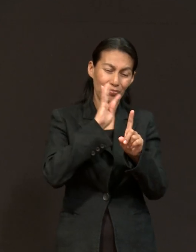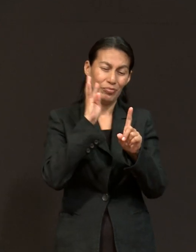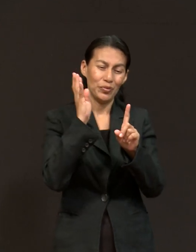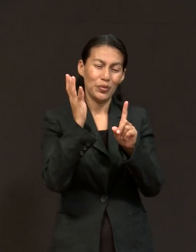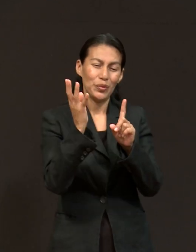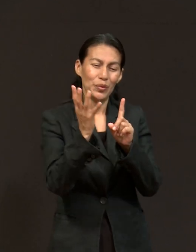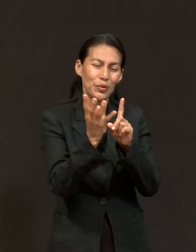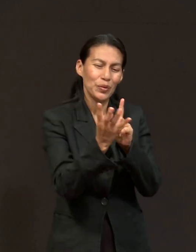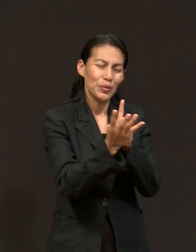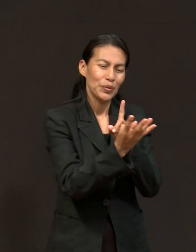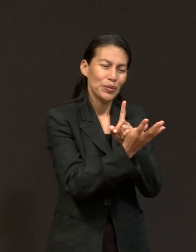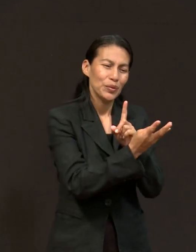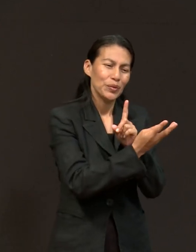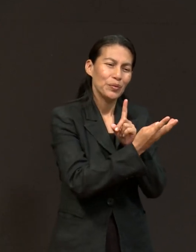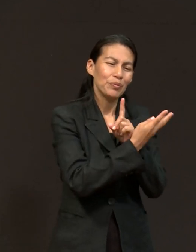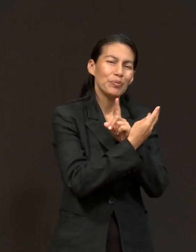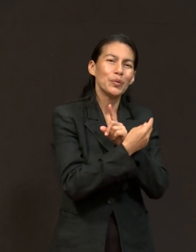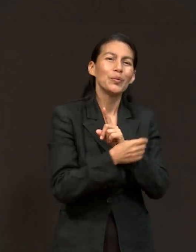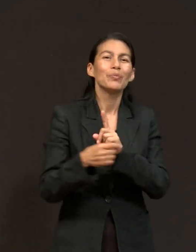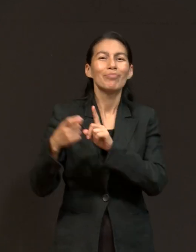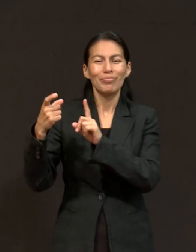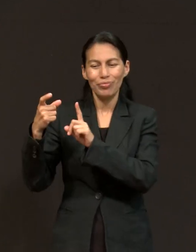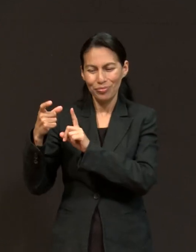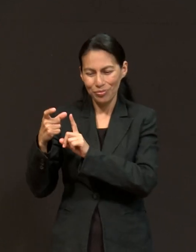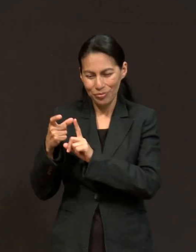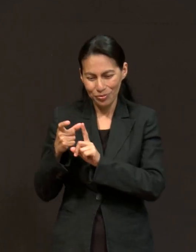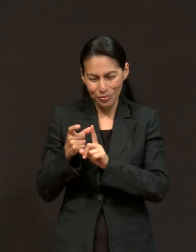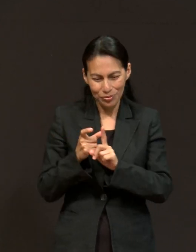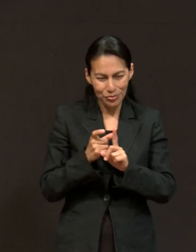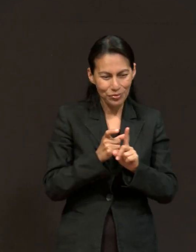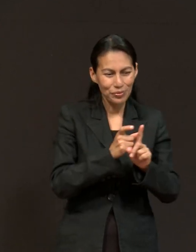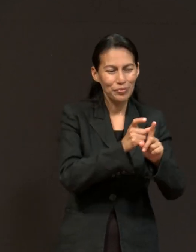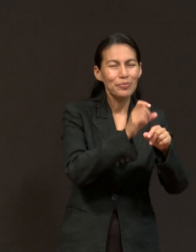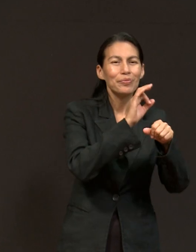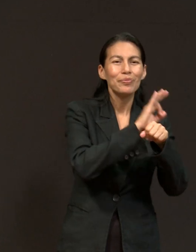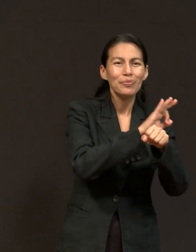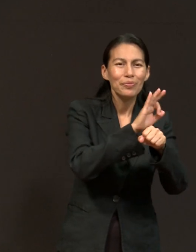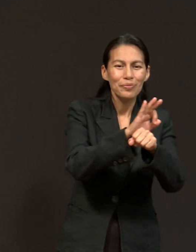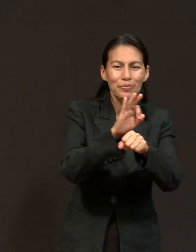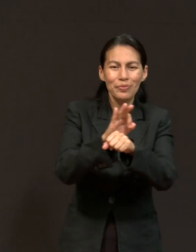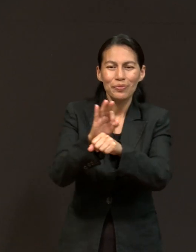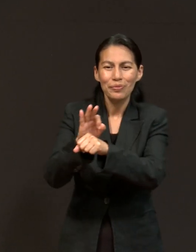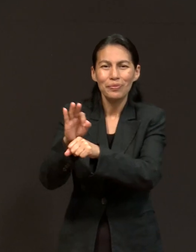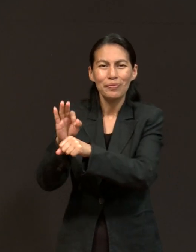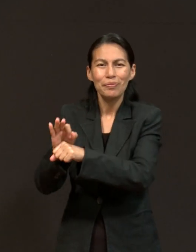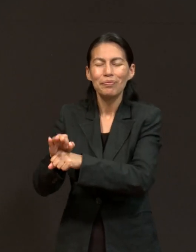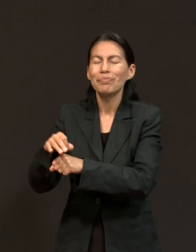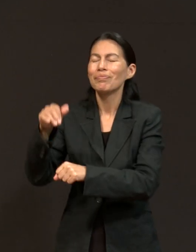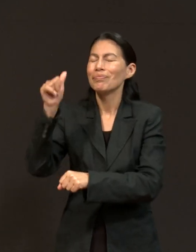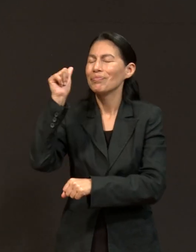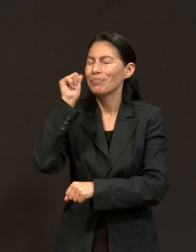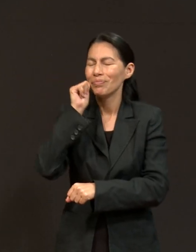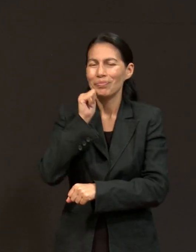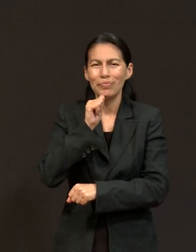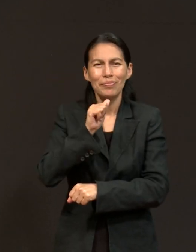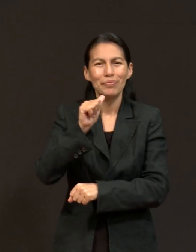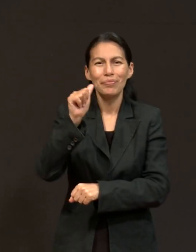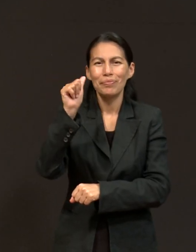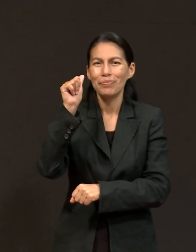guardan por donde